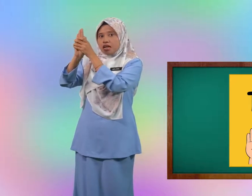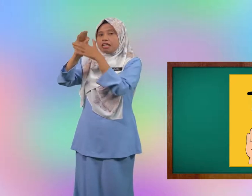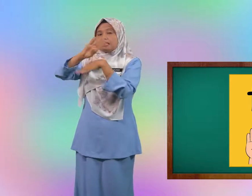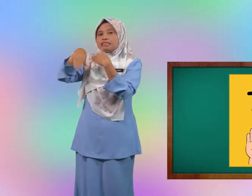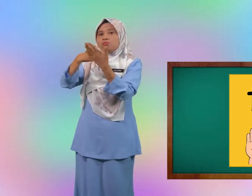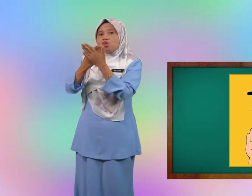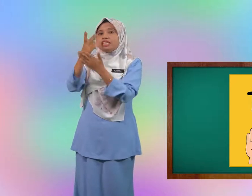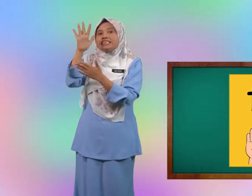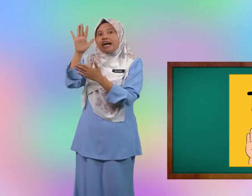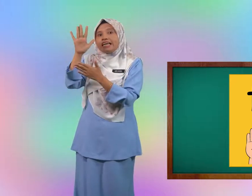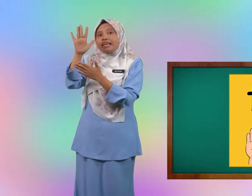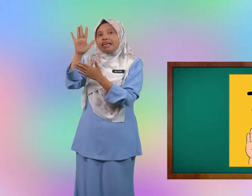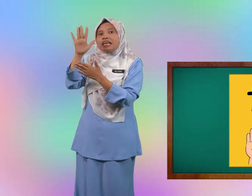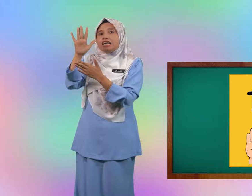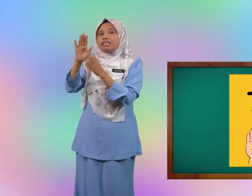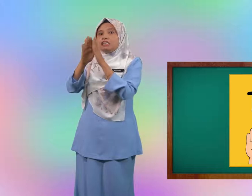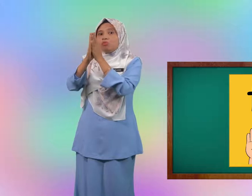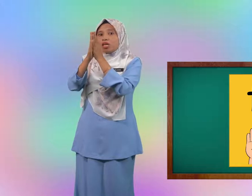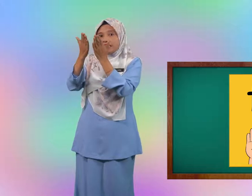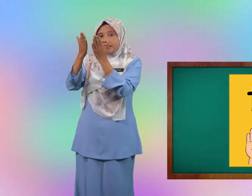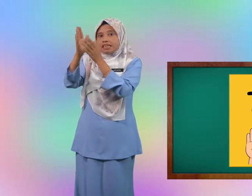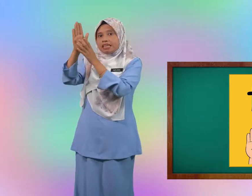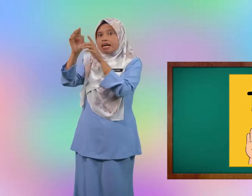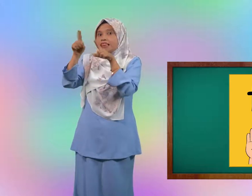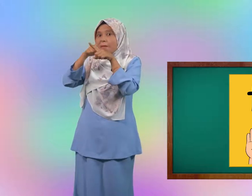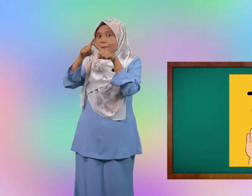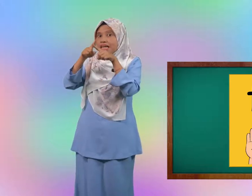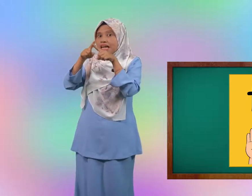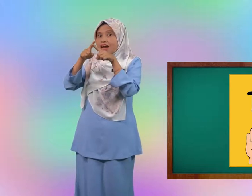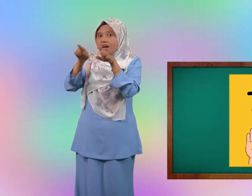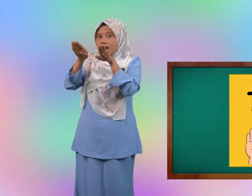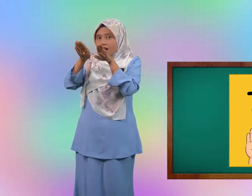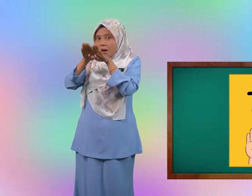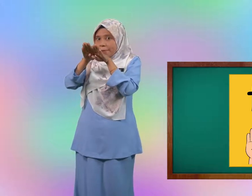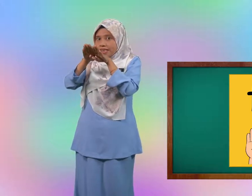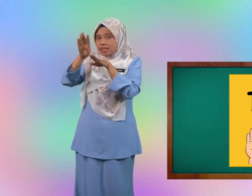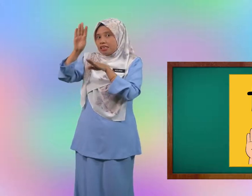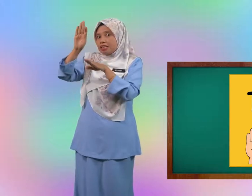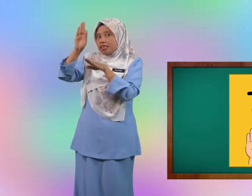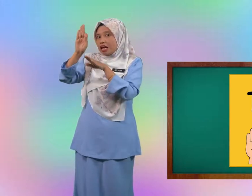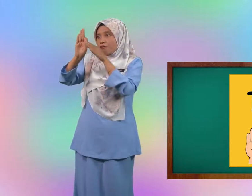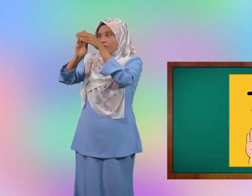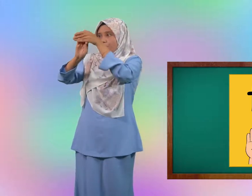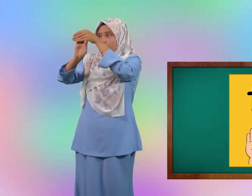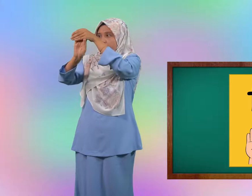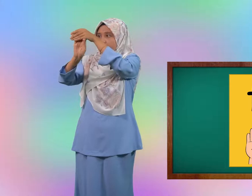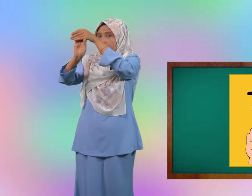Kesemua jari dibuka tapi rapat. F. Yang ini